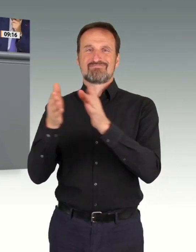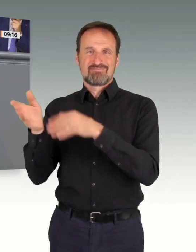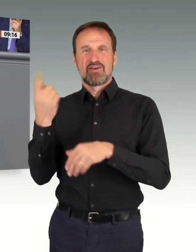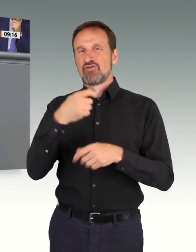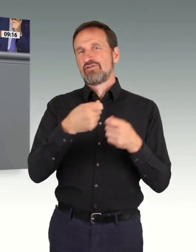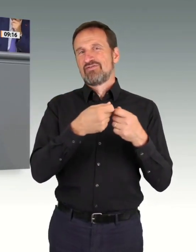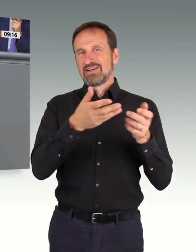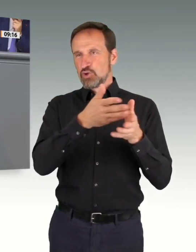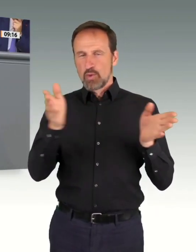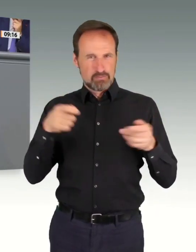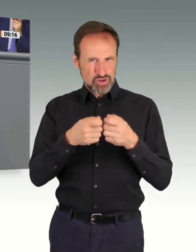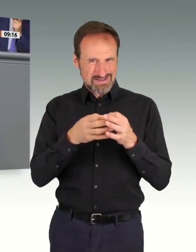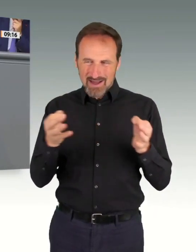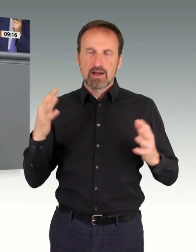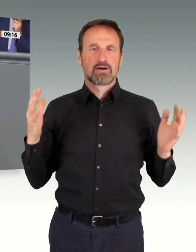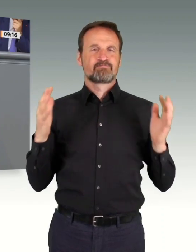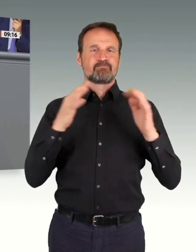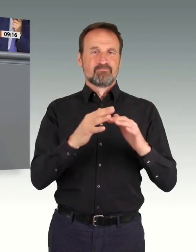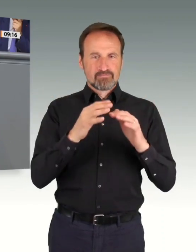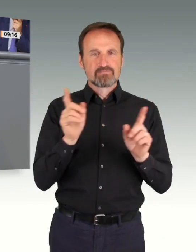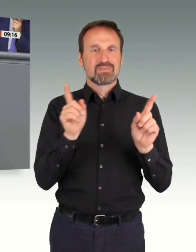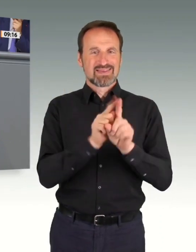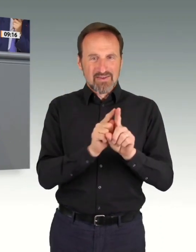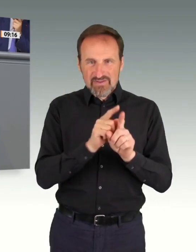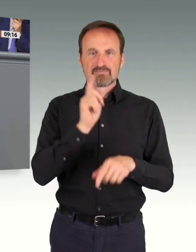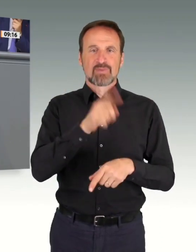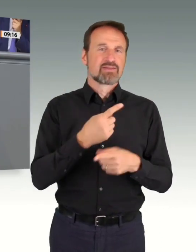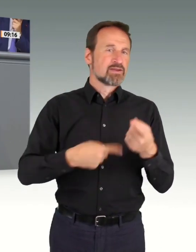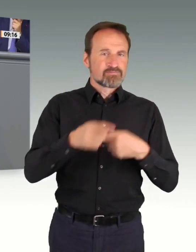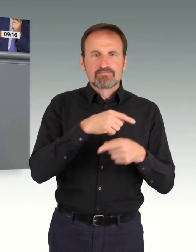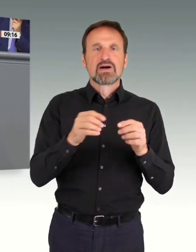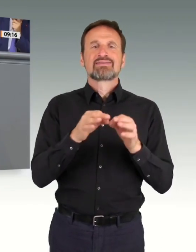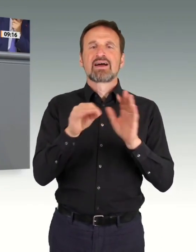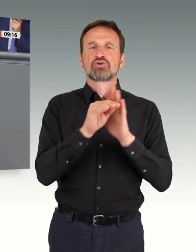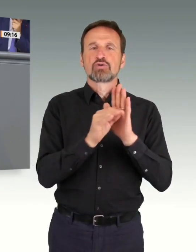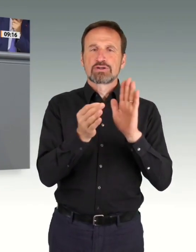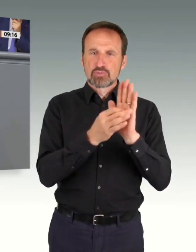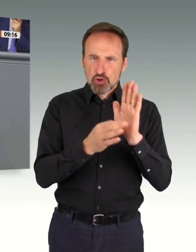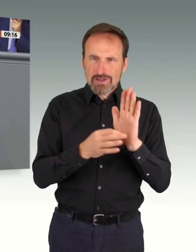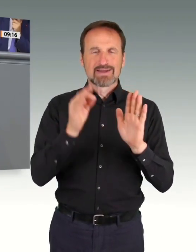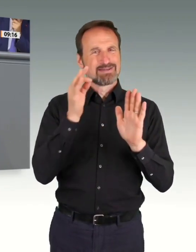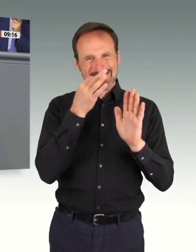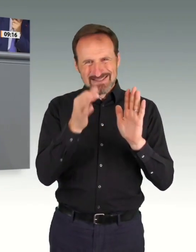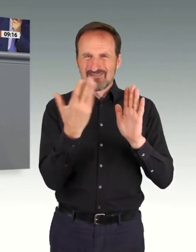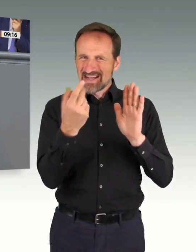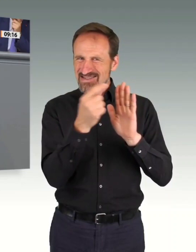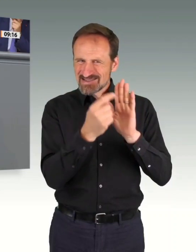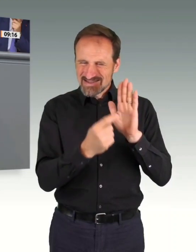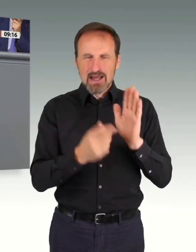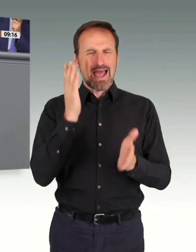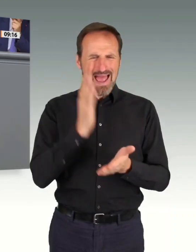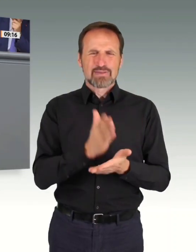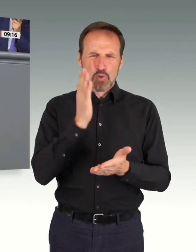Tagesordnung fest in allen Einzelpunkten. Sie sind dann vereinbart, endgültig vereinbart. Am Dienstag dieser Woche, also